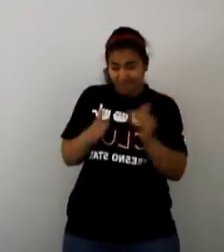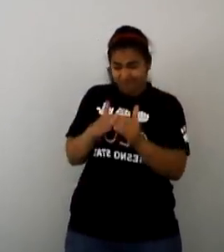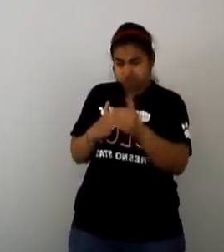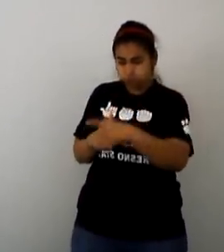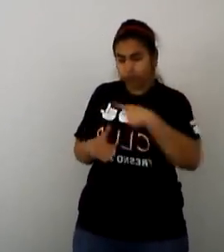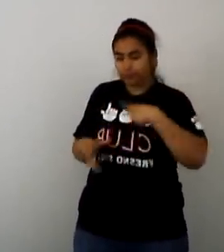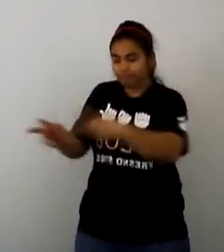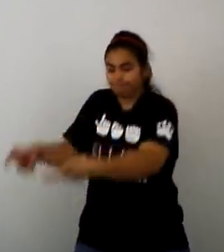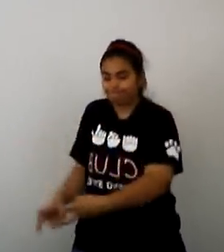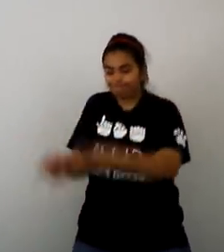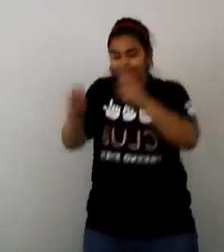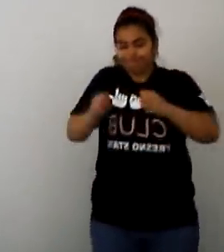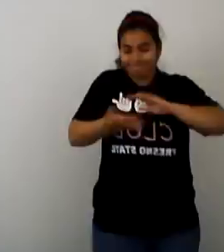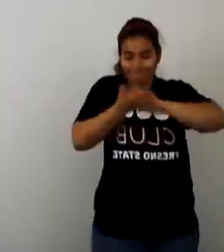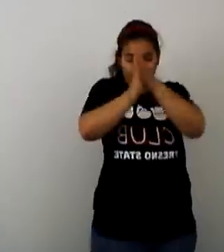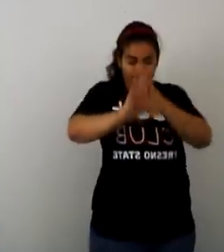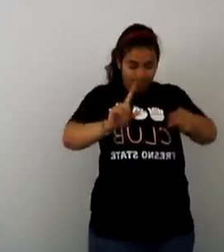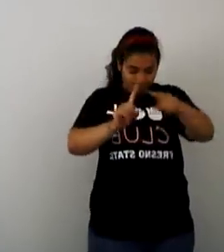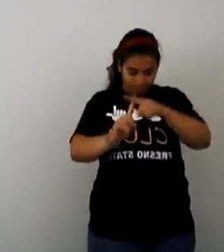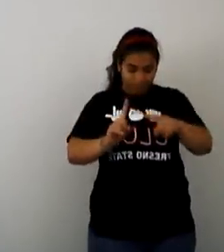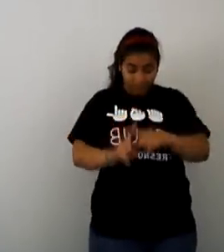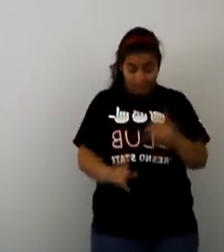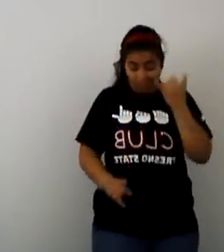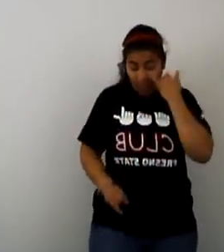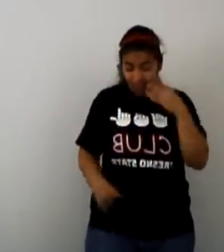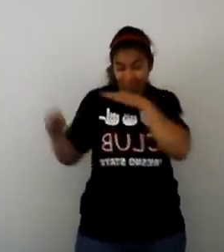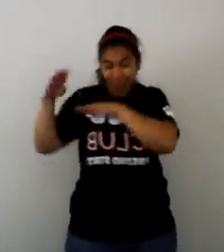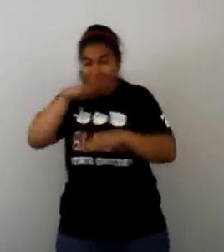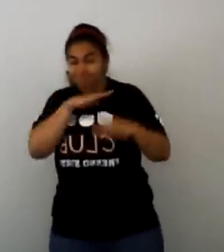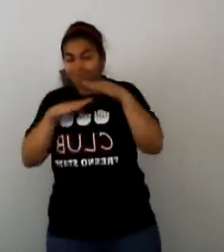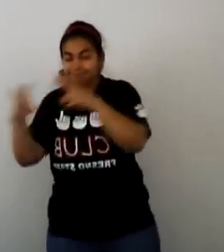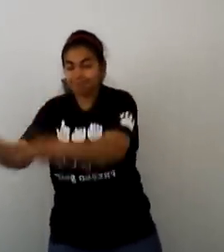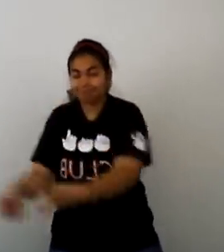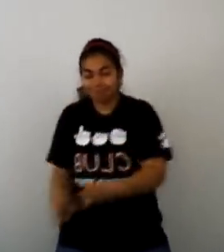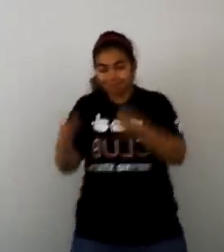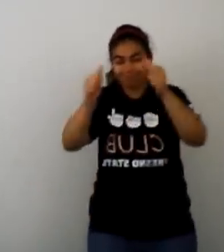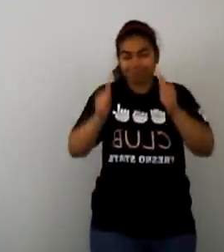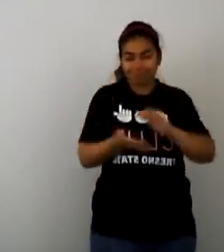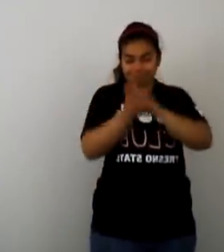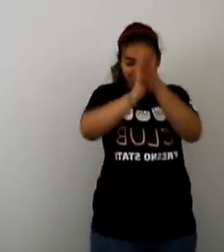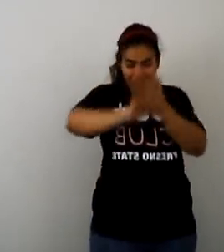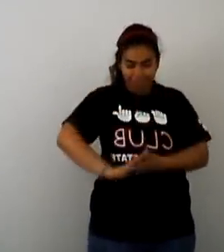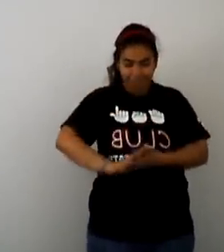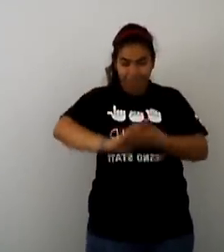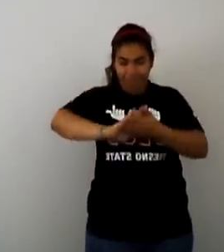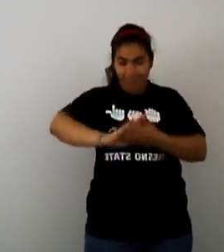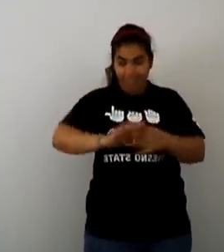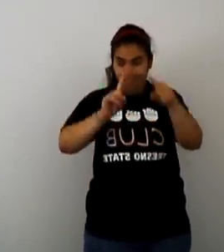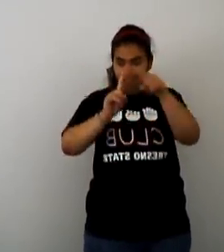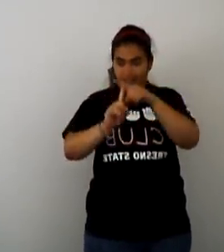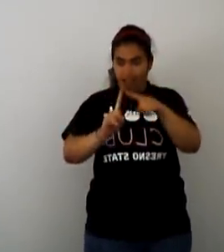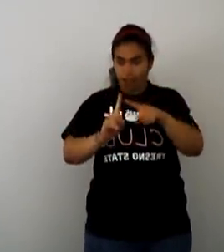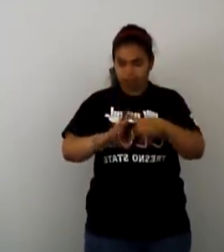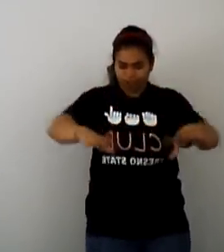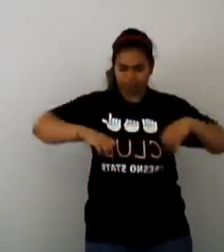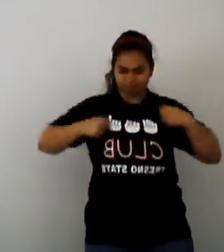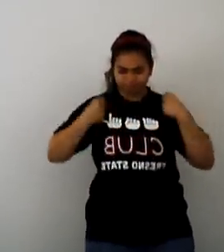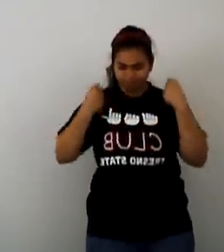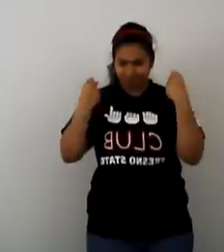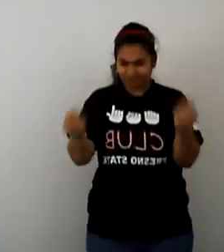para tu bien Si quieren engañarte lo usaré para tu bien Si quieren hacerte daño lo usaré para tu bien Porque a los